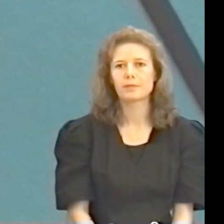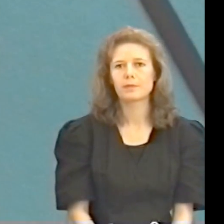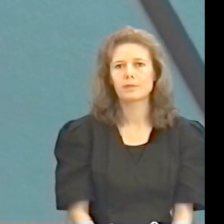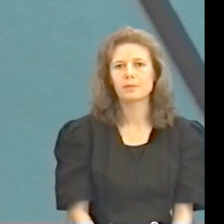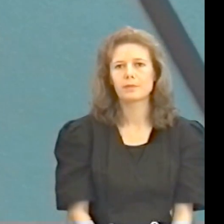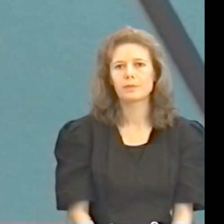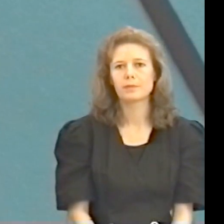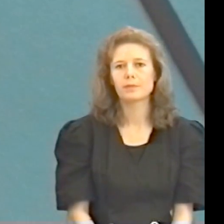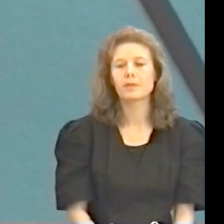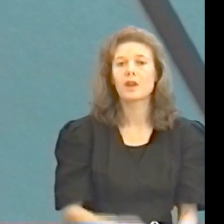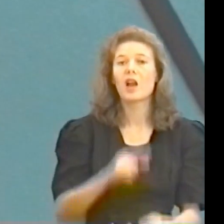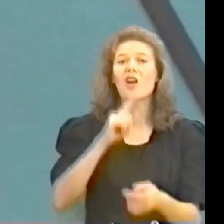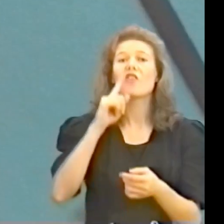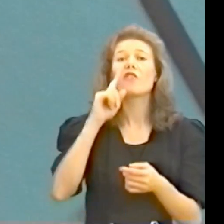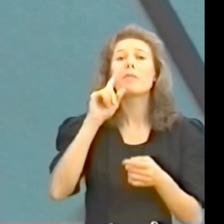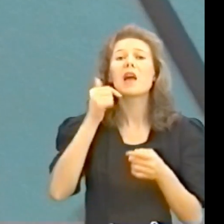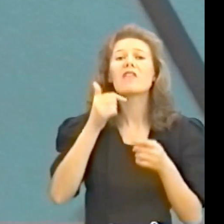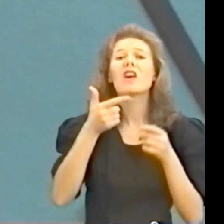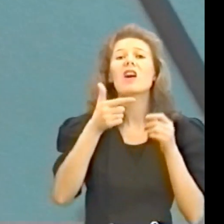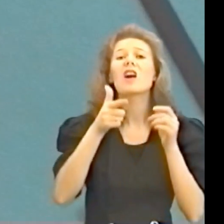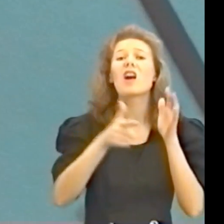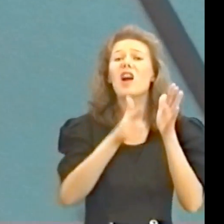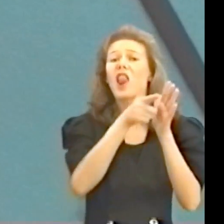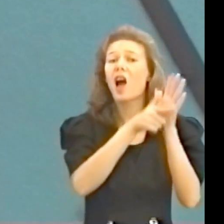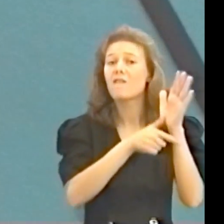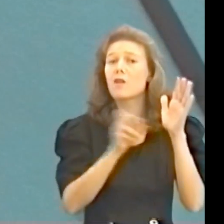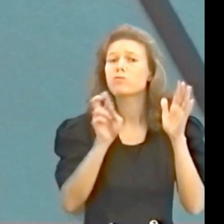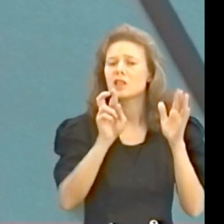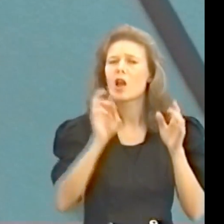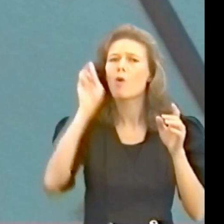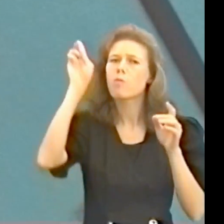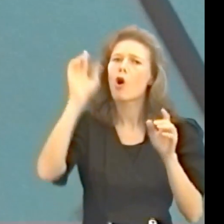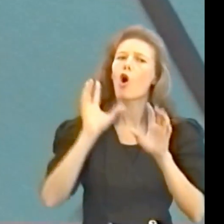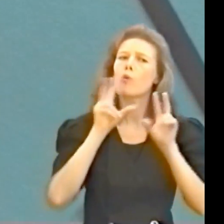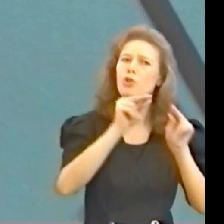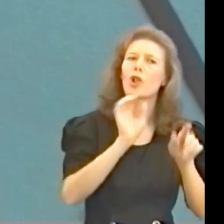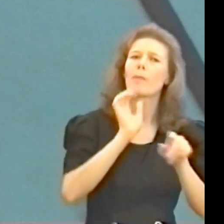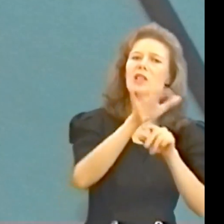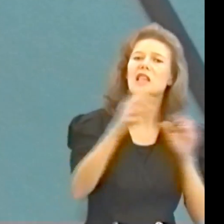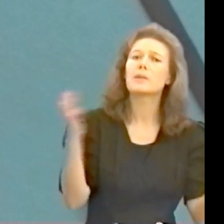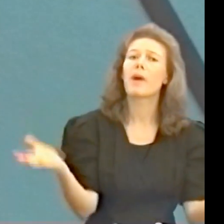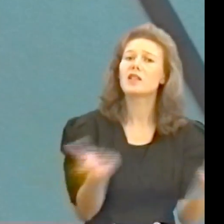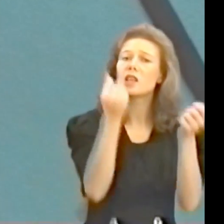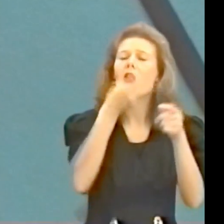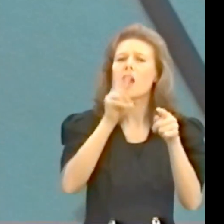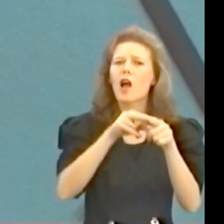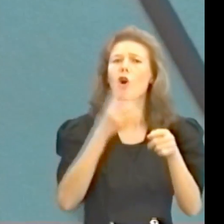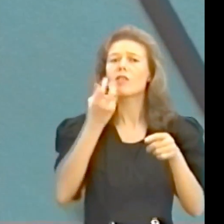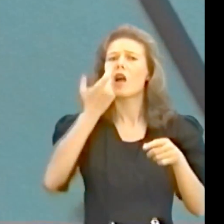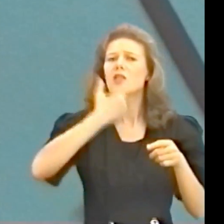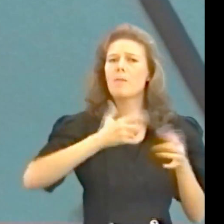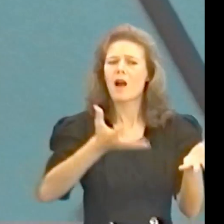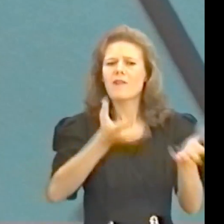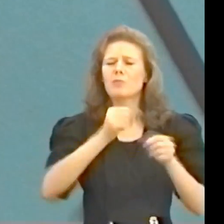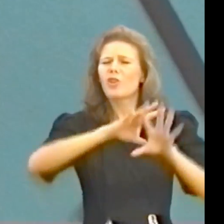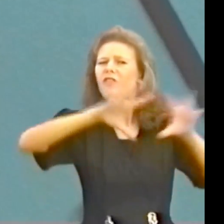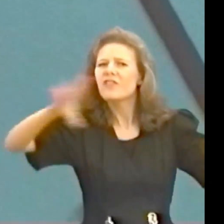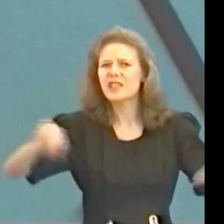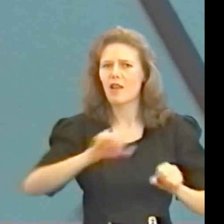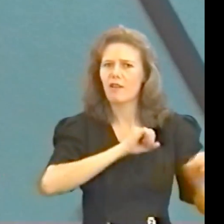в первых главах бытия бог обещал послать спасителя который на себя возьмет все грехи но еще много